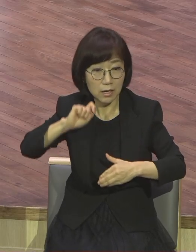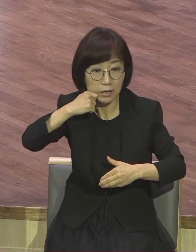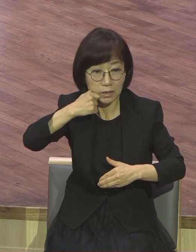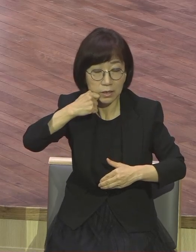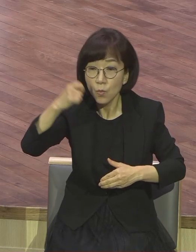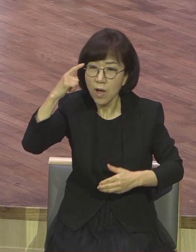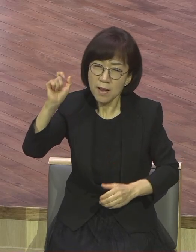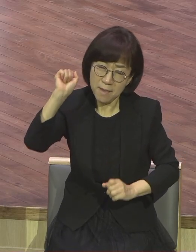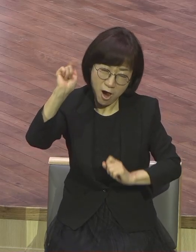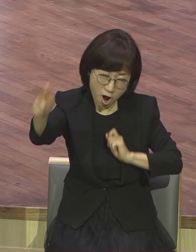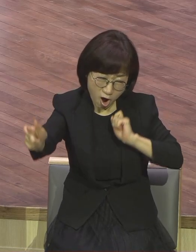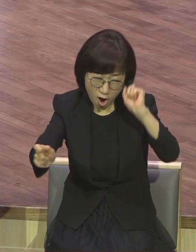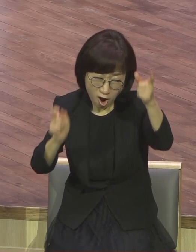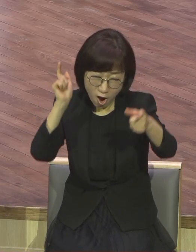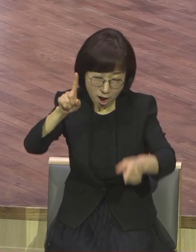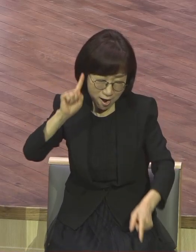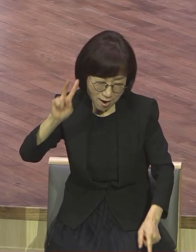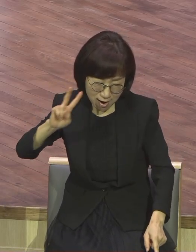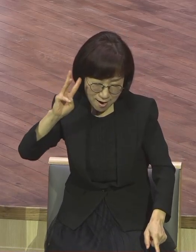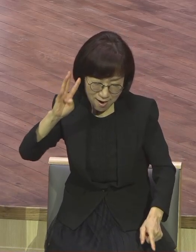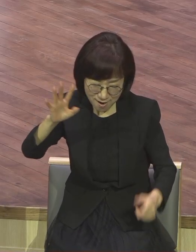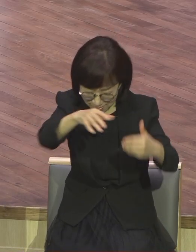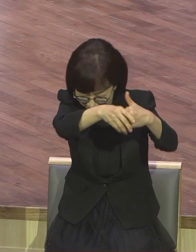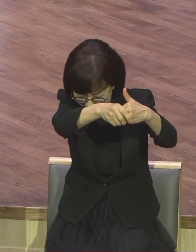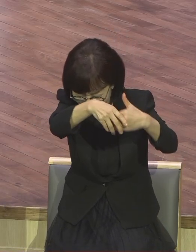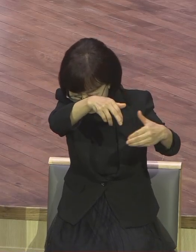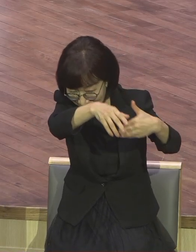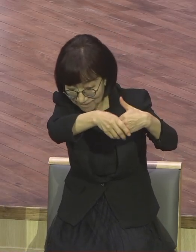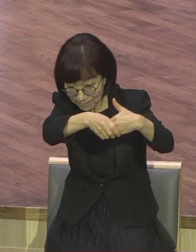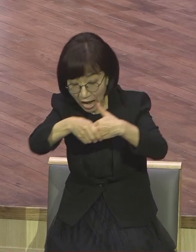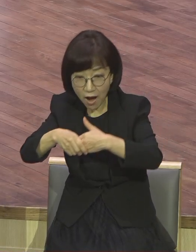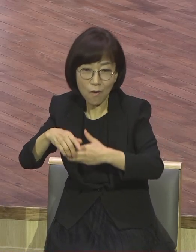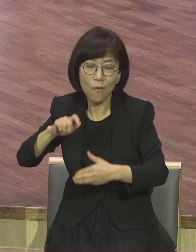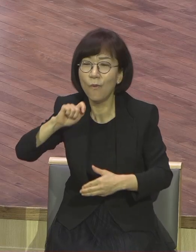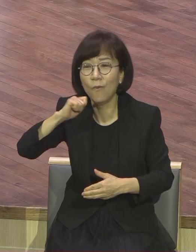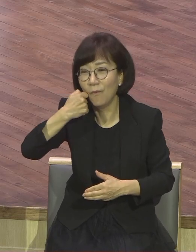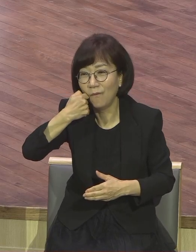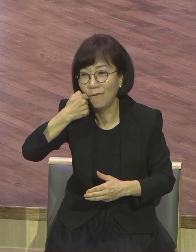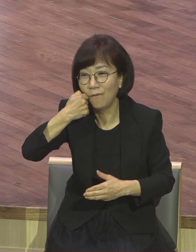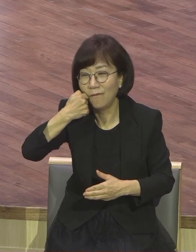그래서 이들의 편리를 위해서 짐승을 파는 사람들이 생겼어요.